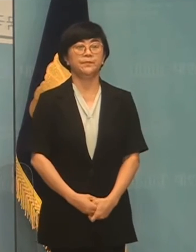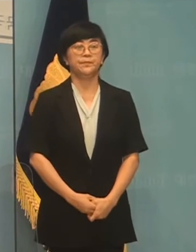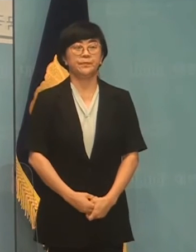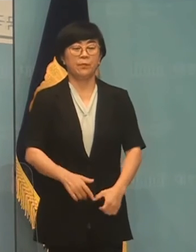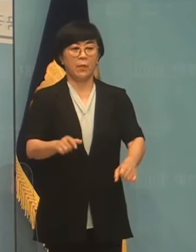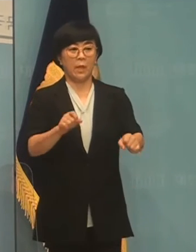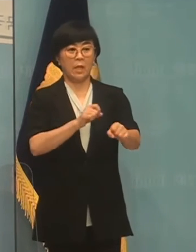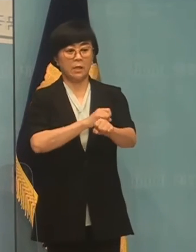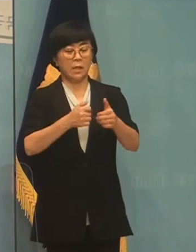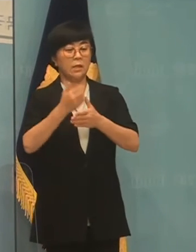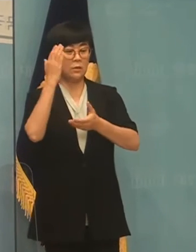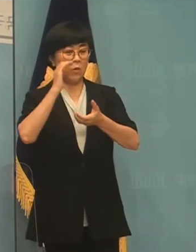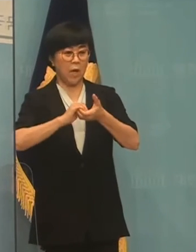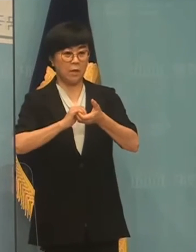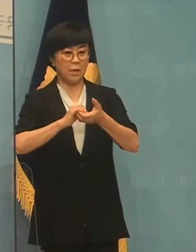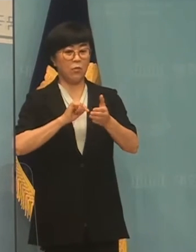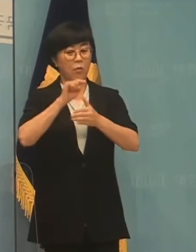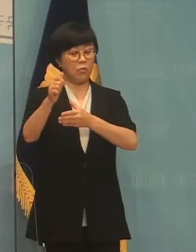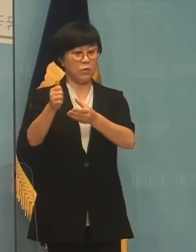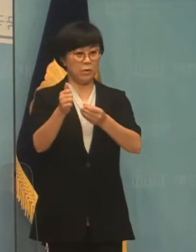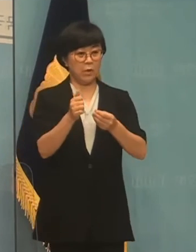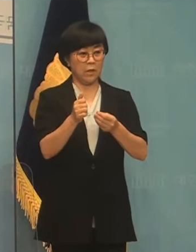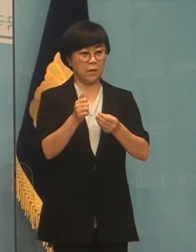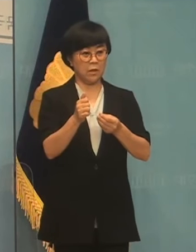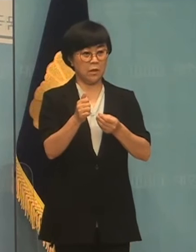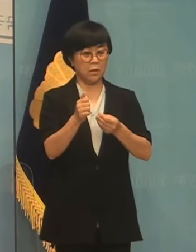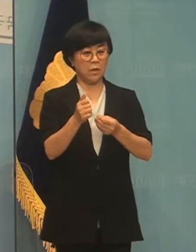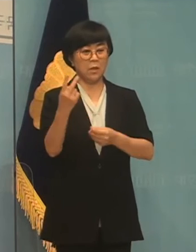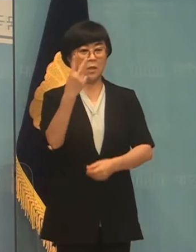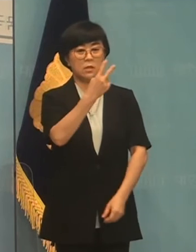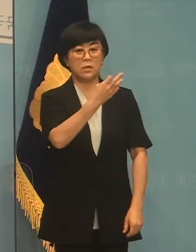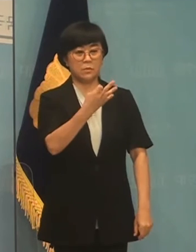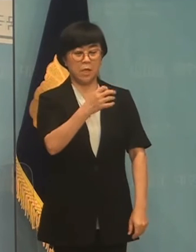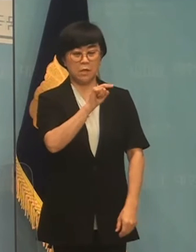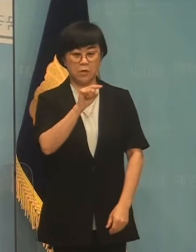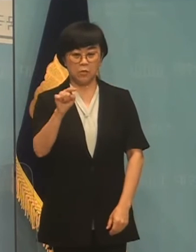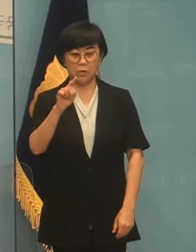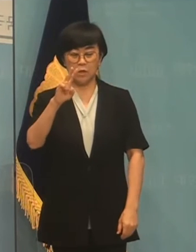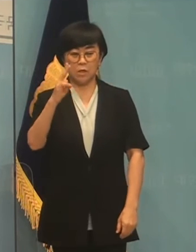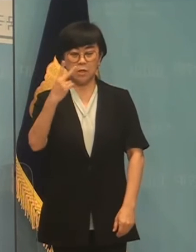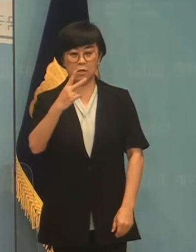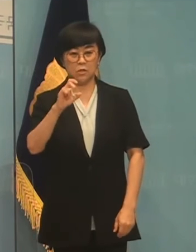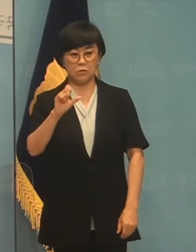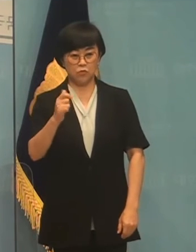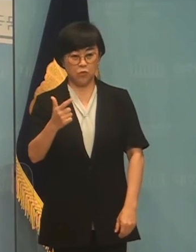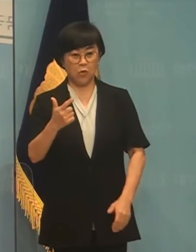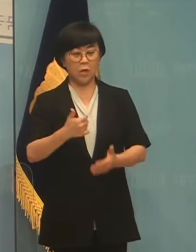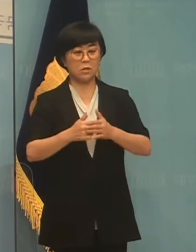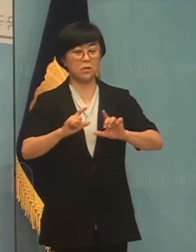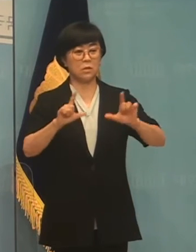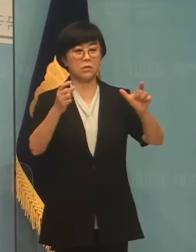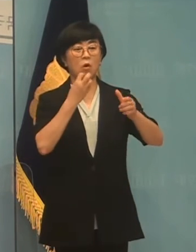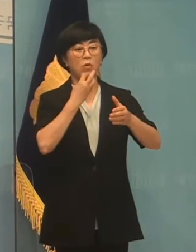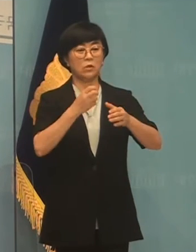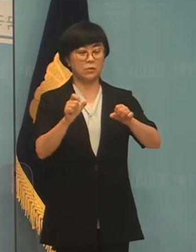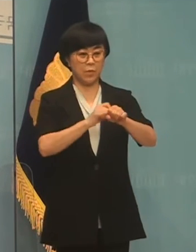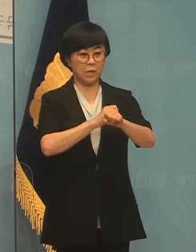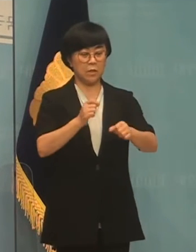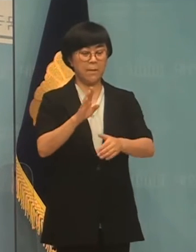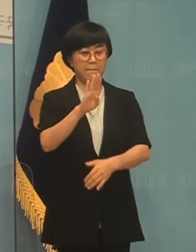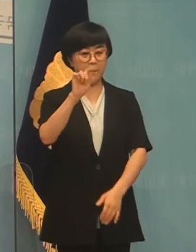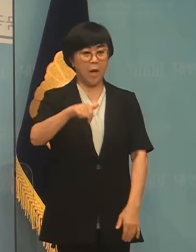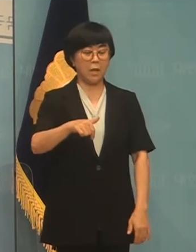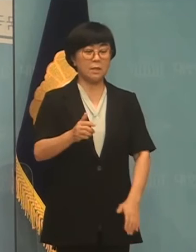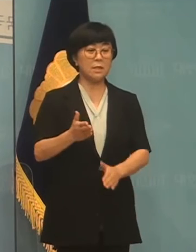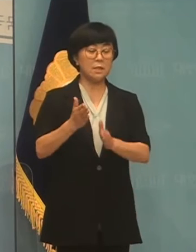청와대 출신 외국위원은 2014년도부터 2016년도까지 서울특별시 바보순 시장